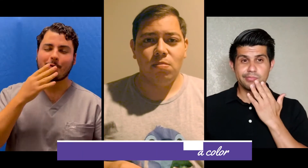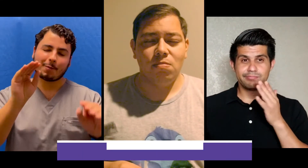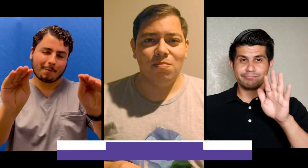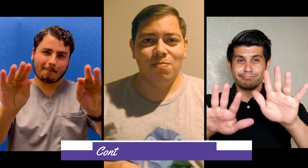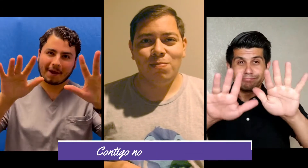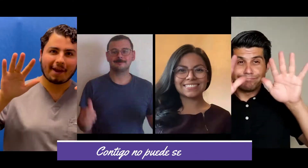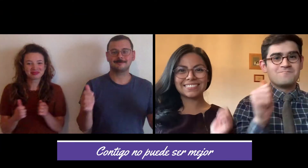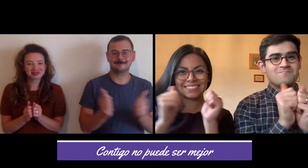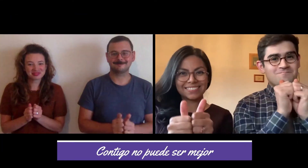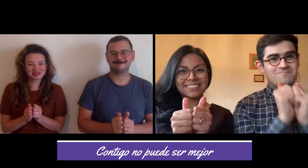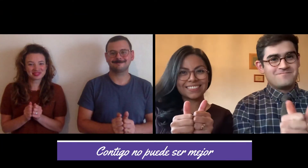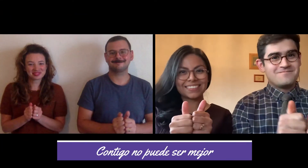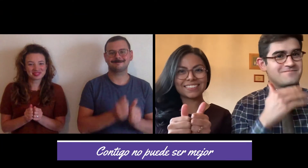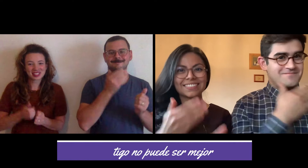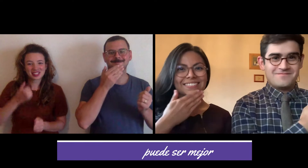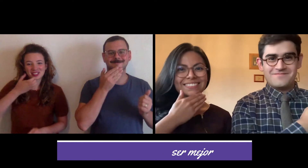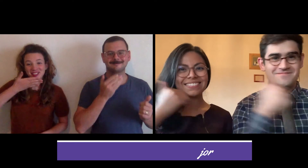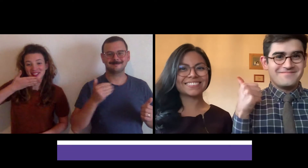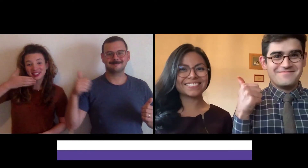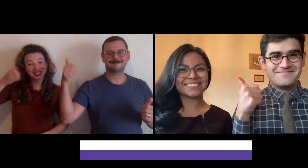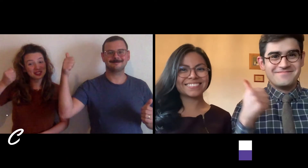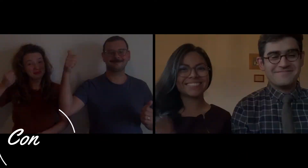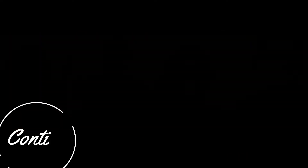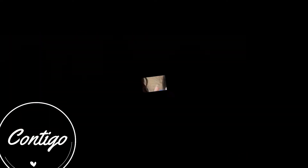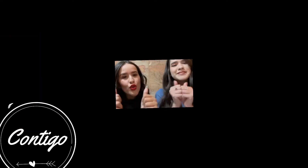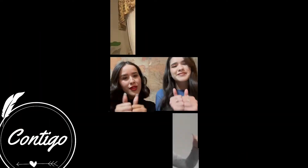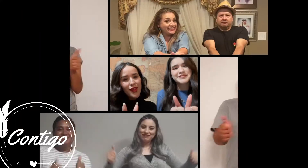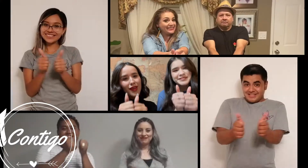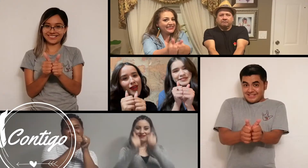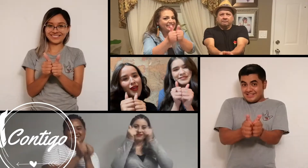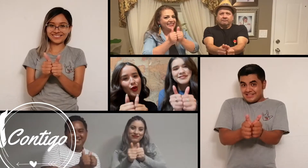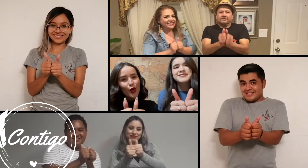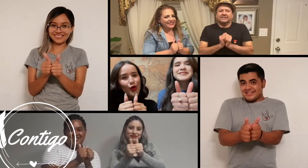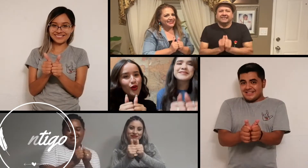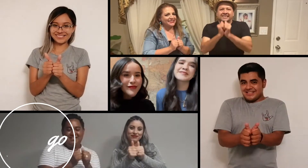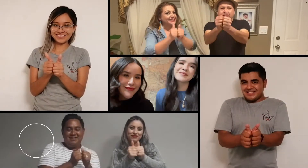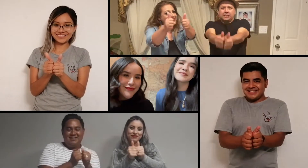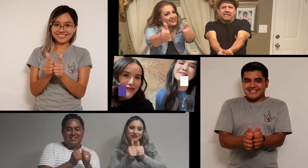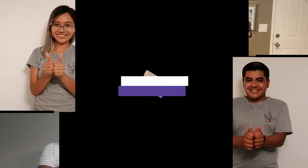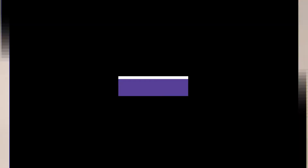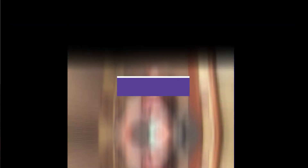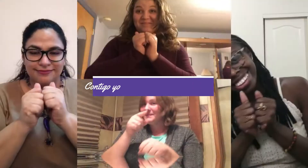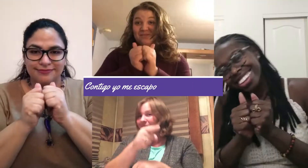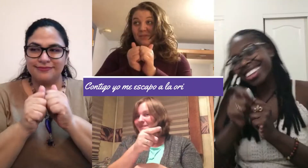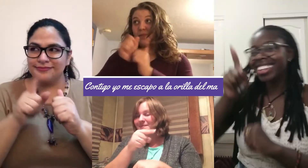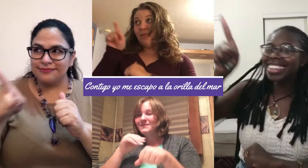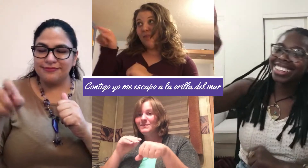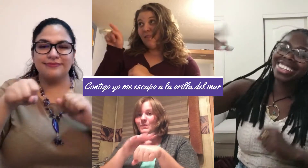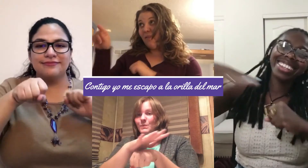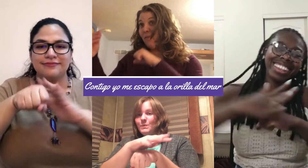Contigo no puede ser mejor, contigo Contigo yo me escapo